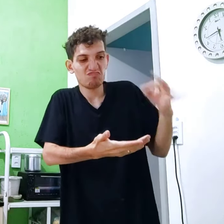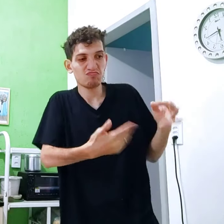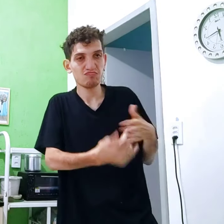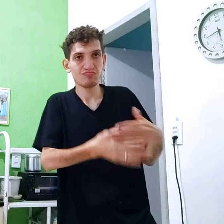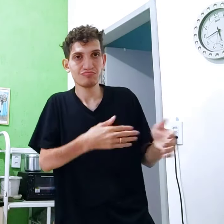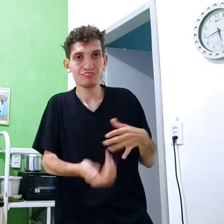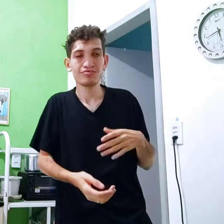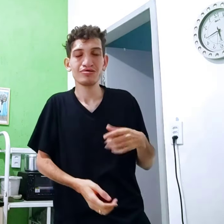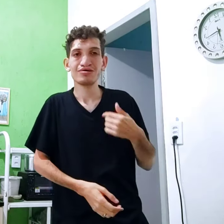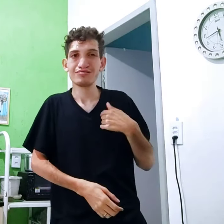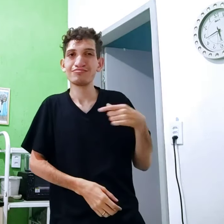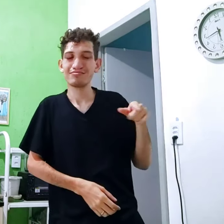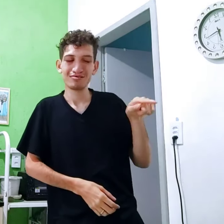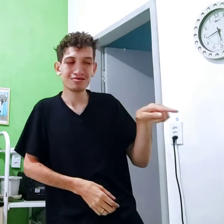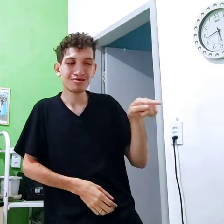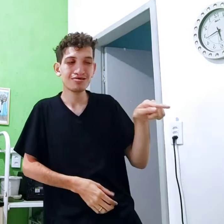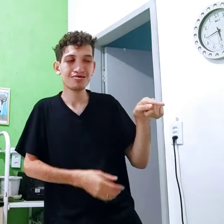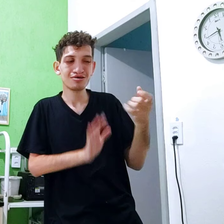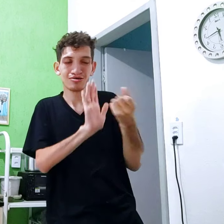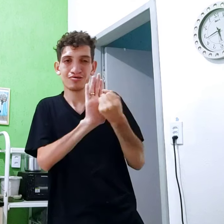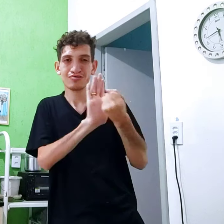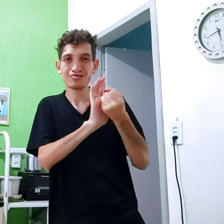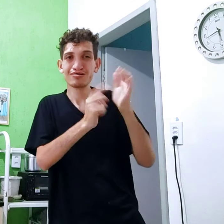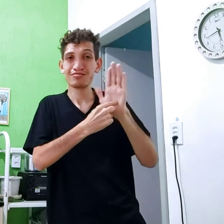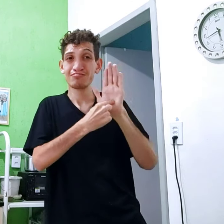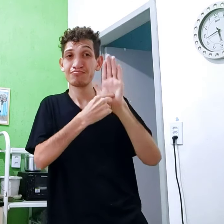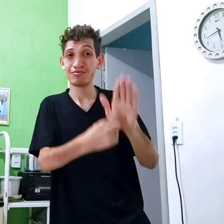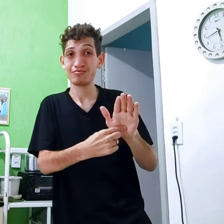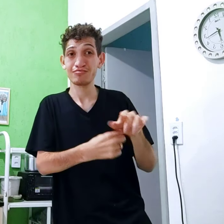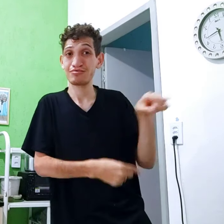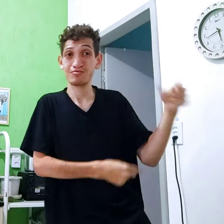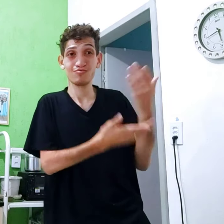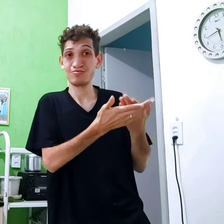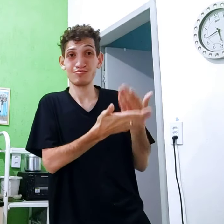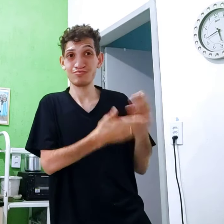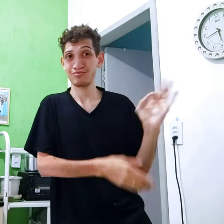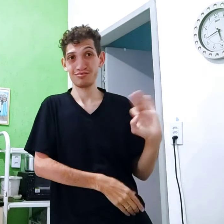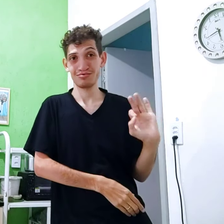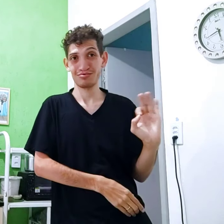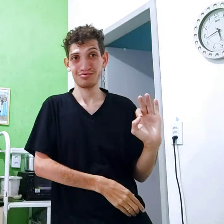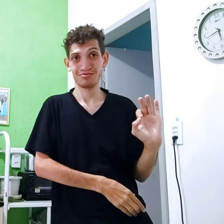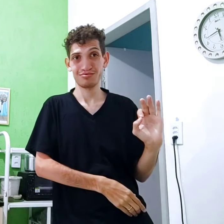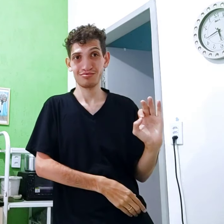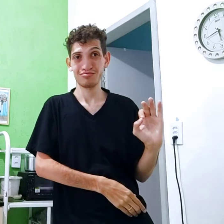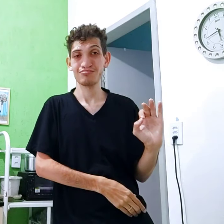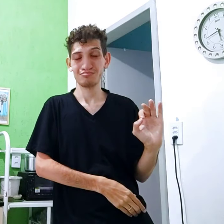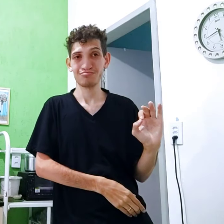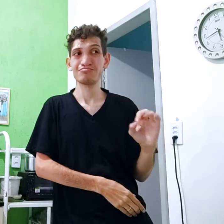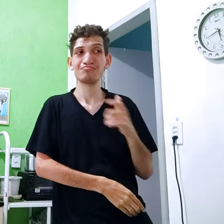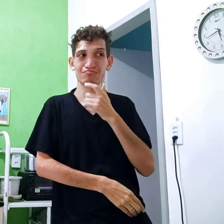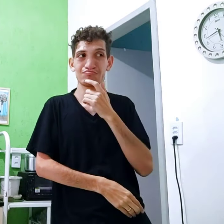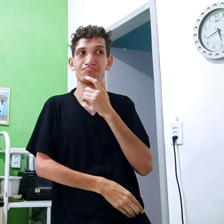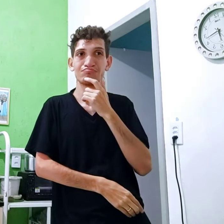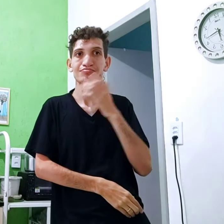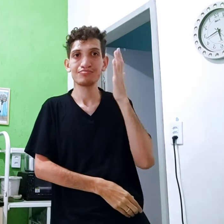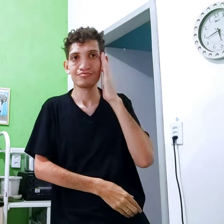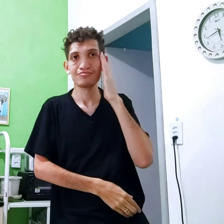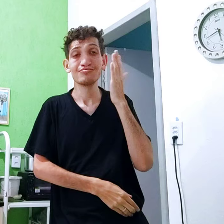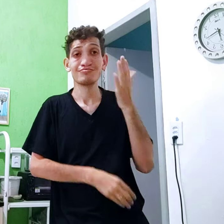qualquer jeito, Ele fazendo a prova. Aí ele nota, Aparenta, Que não estudou nada. Viu?